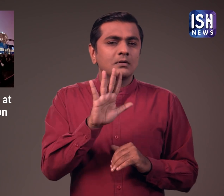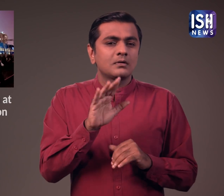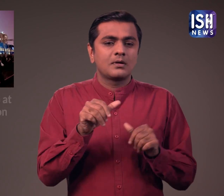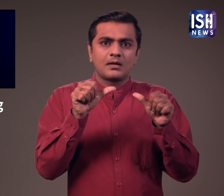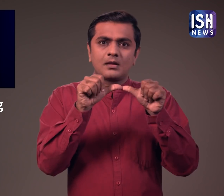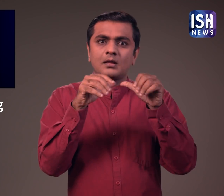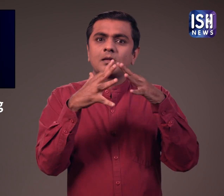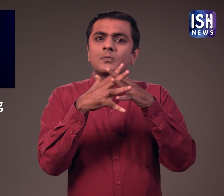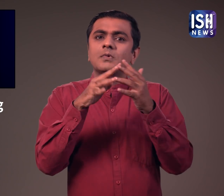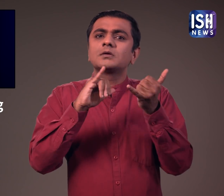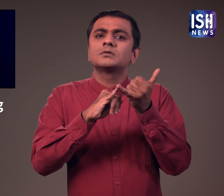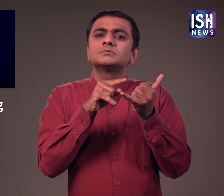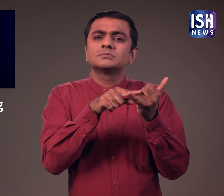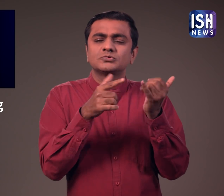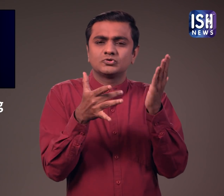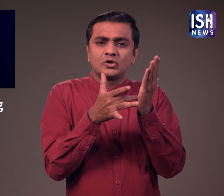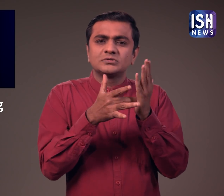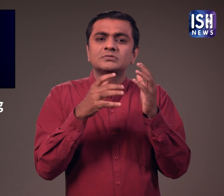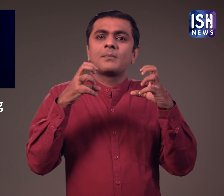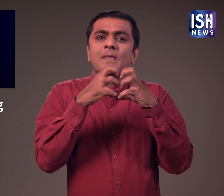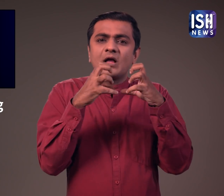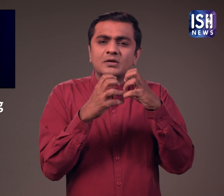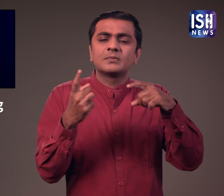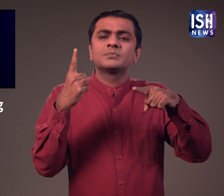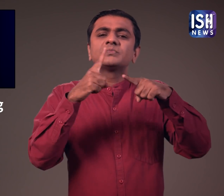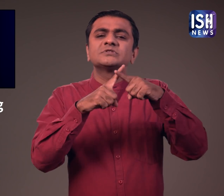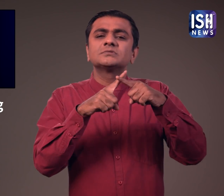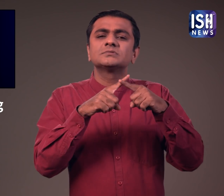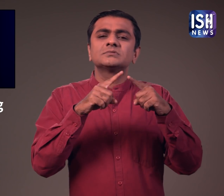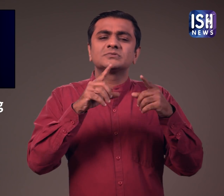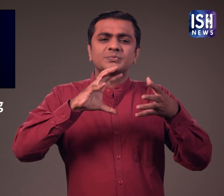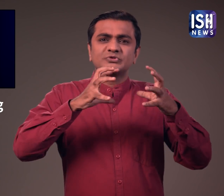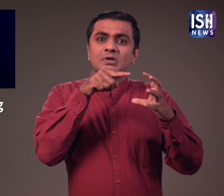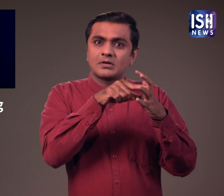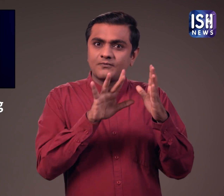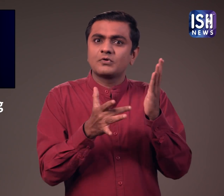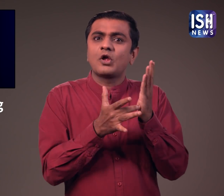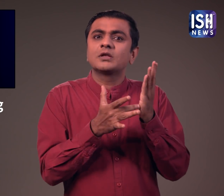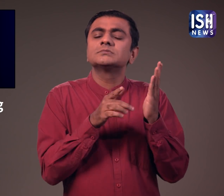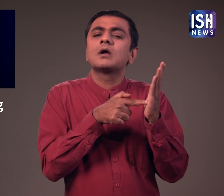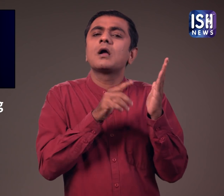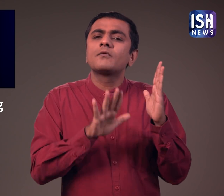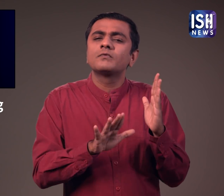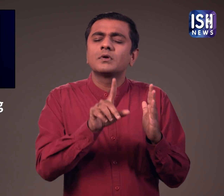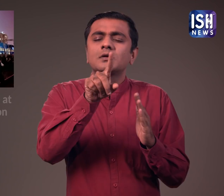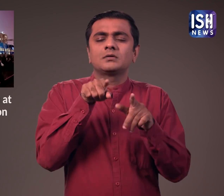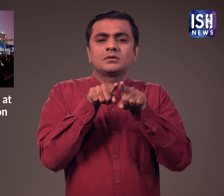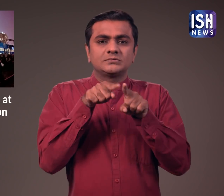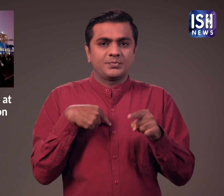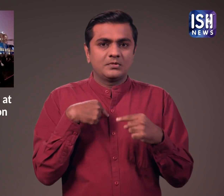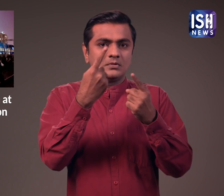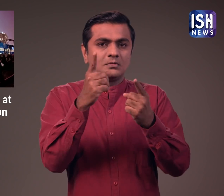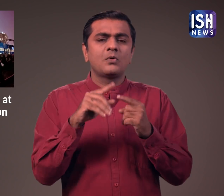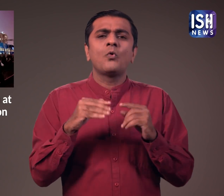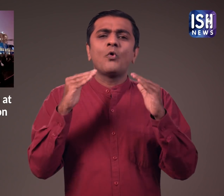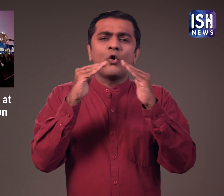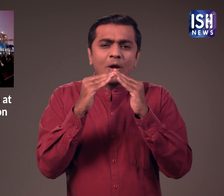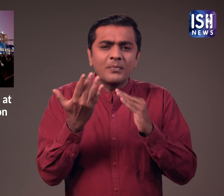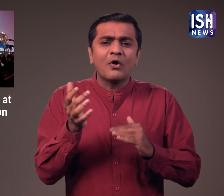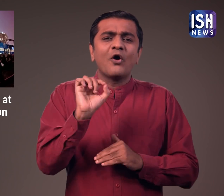यहाँ AWS नामक एक तक्नीक के कारण है जो मैगनेट और सेंसर के एक श्रंकला के माधियम से काम करता है मैं आपको एक उधारन देता हूँ